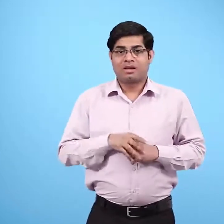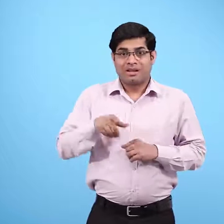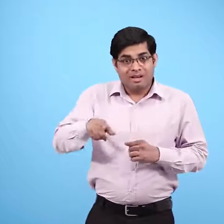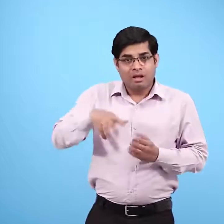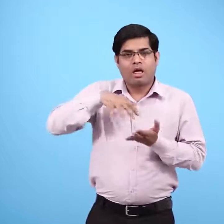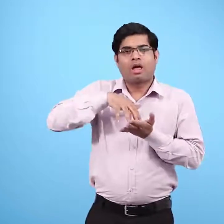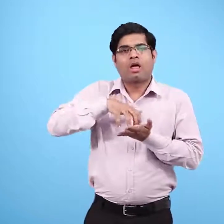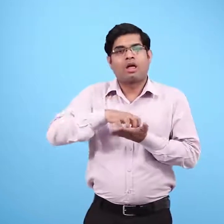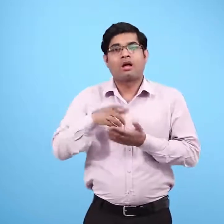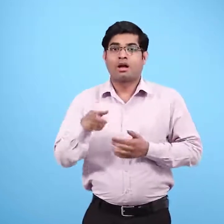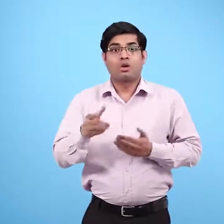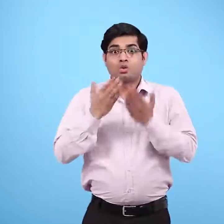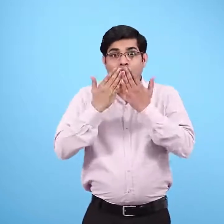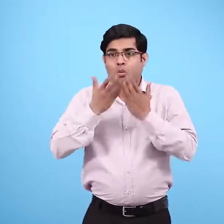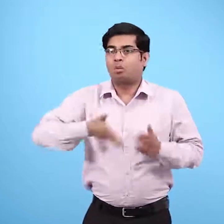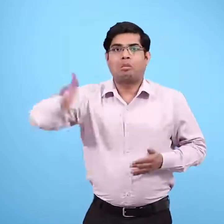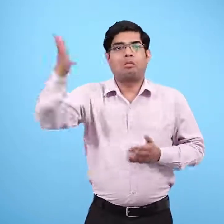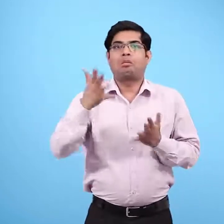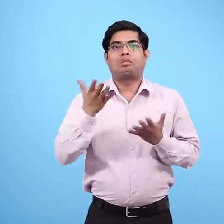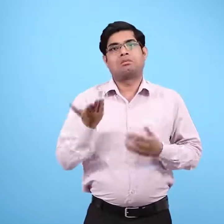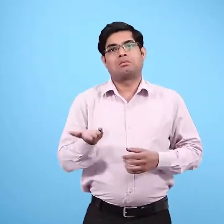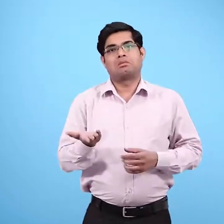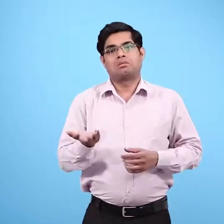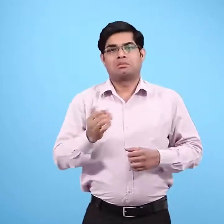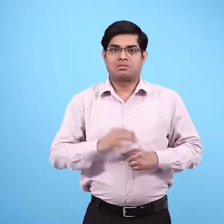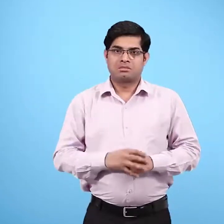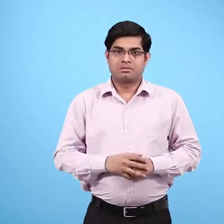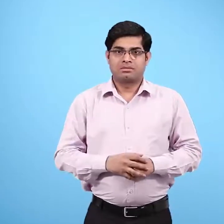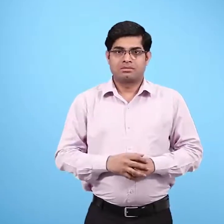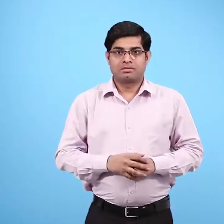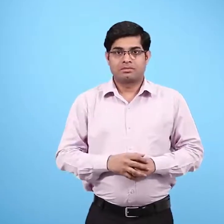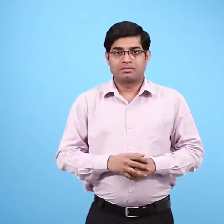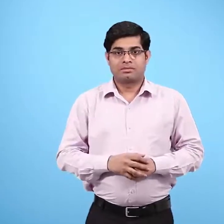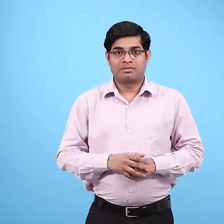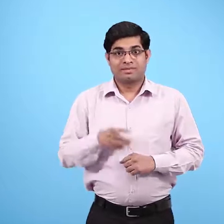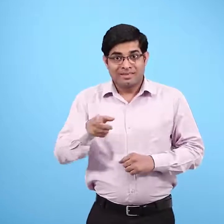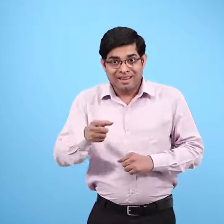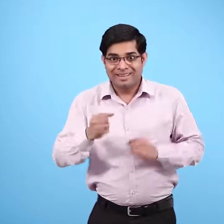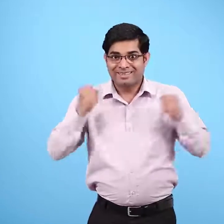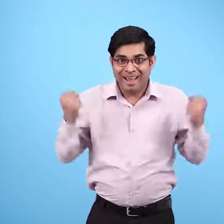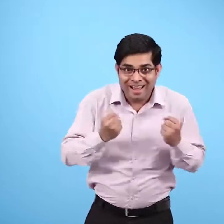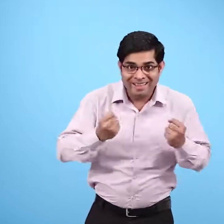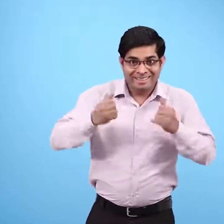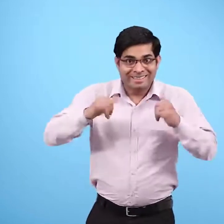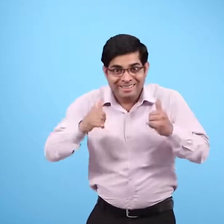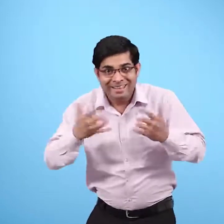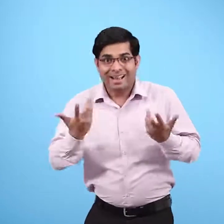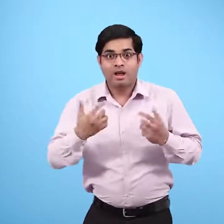थाकान के कारण बहुत बार स्कूल भी नहीं जा पाती खेलने की तागत भी नहीं होती